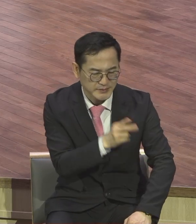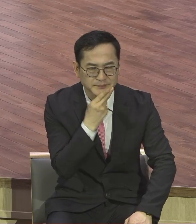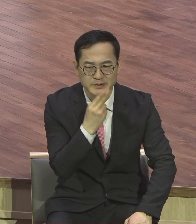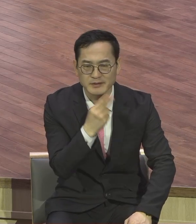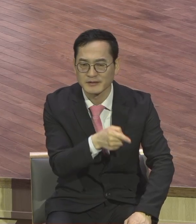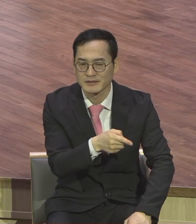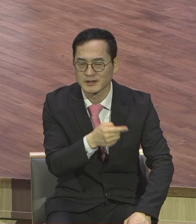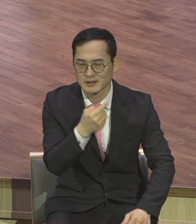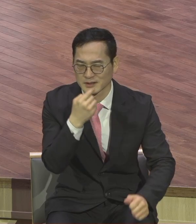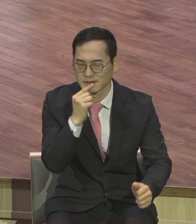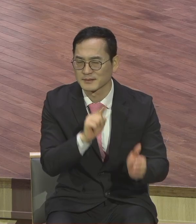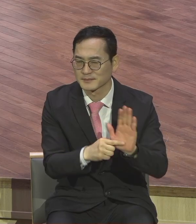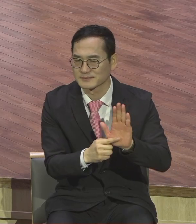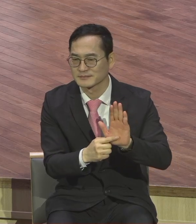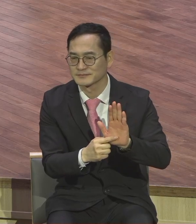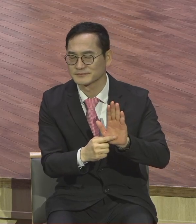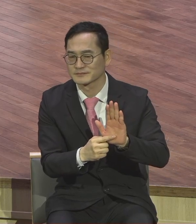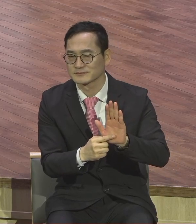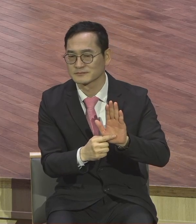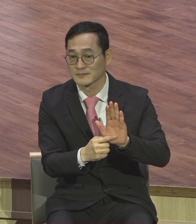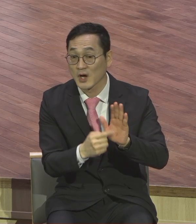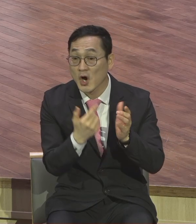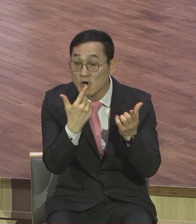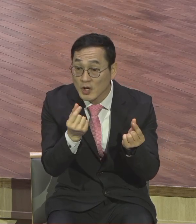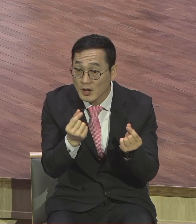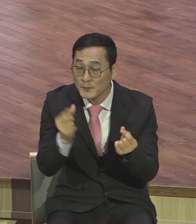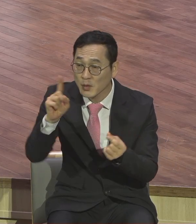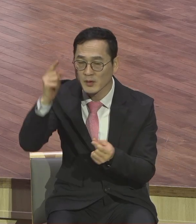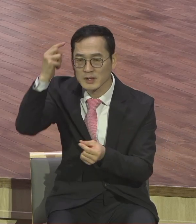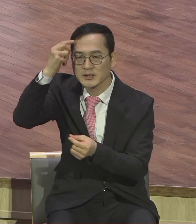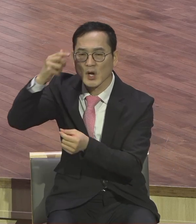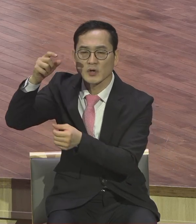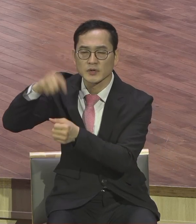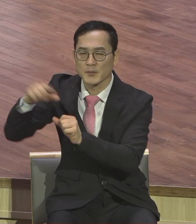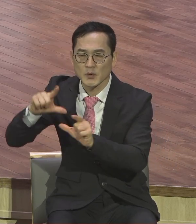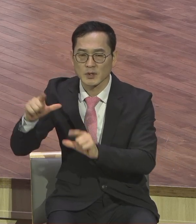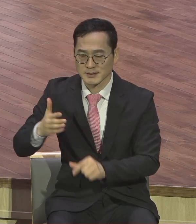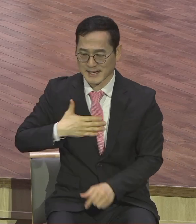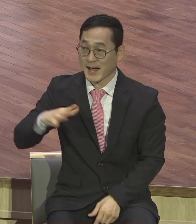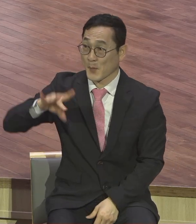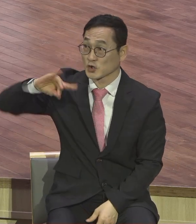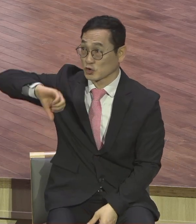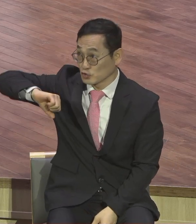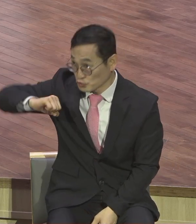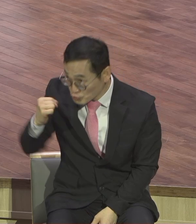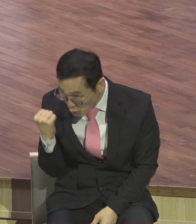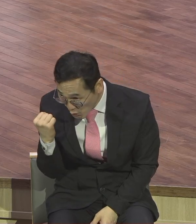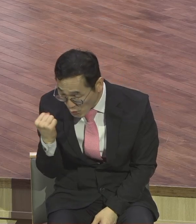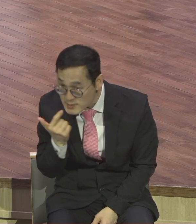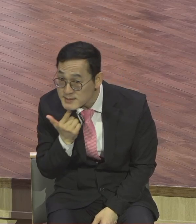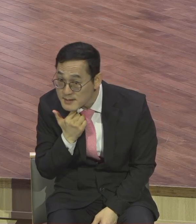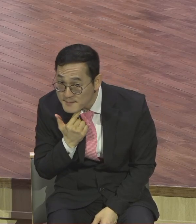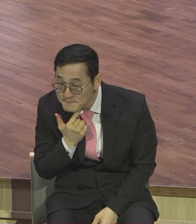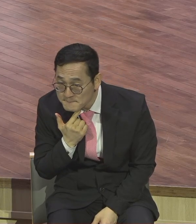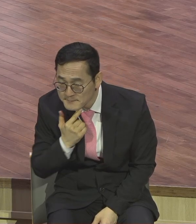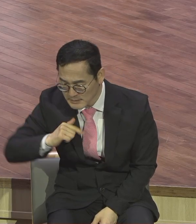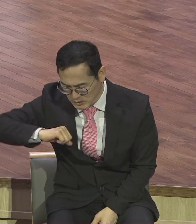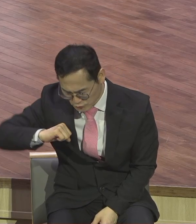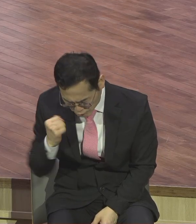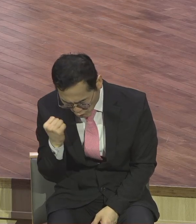영증이 삶에도 마찬가지입니다 내가 먼저 순종을 체험하지 못한 상태에서 결코 다른